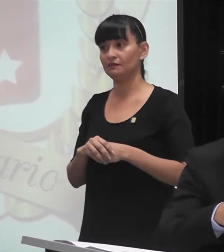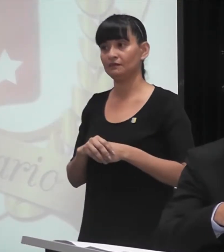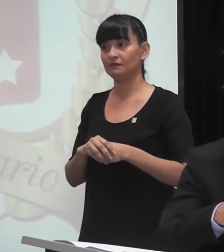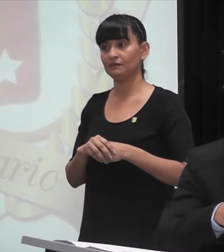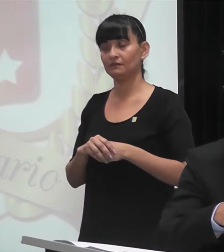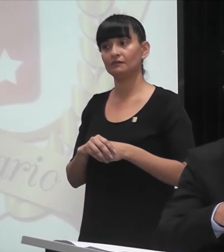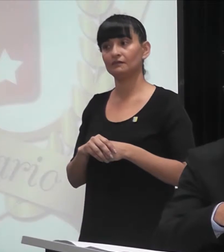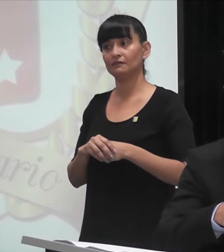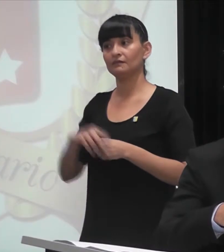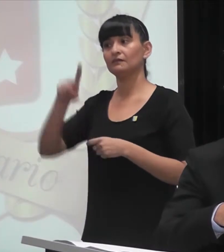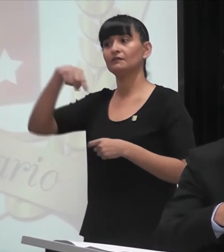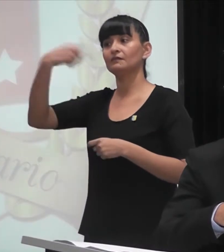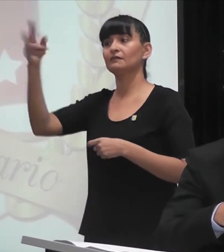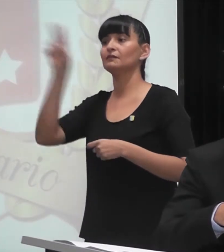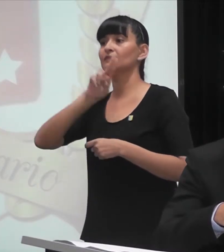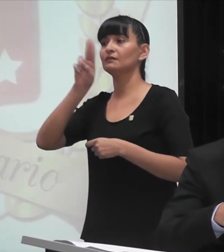¿Cómo?